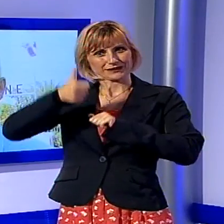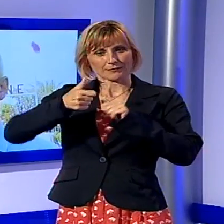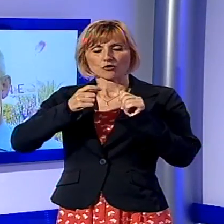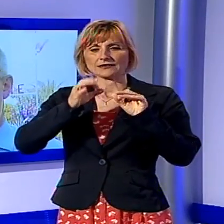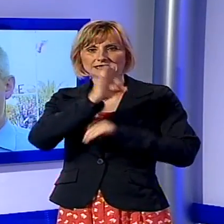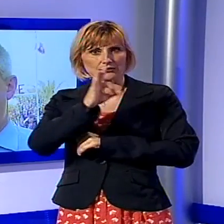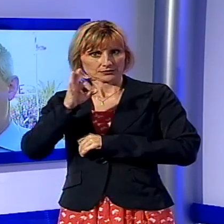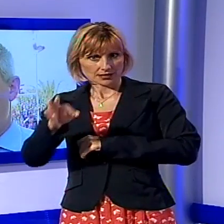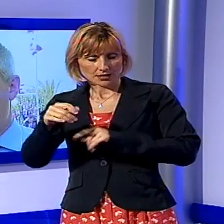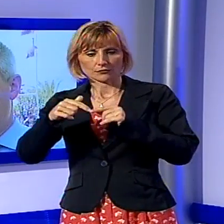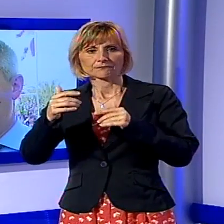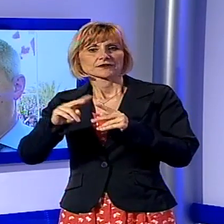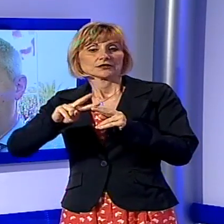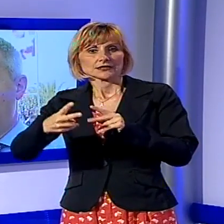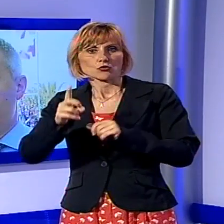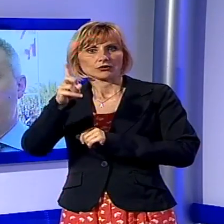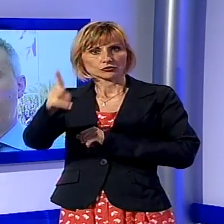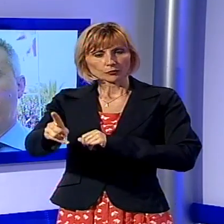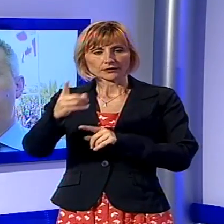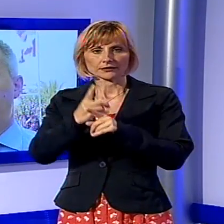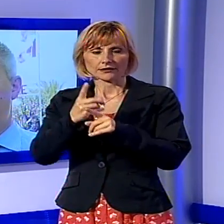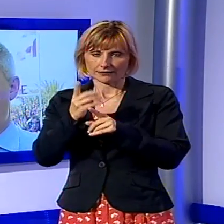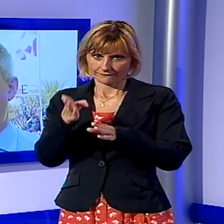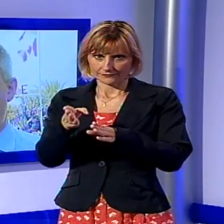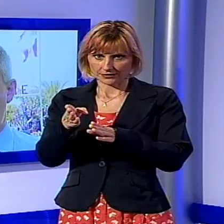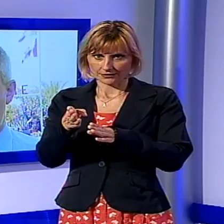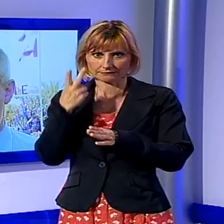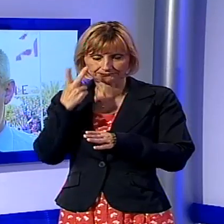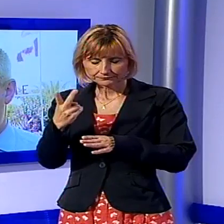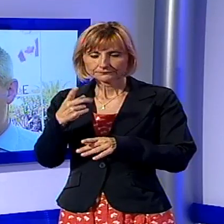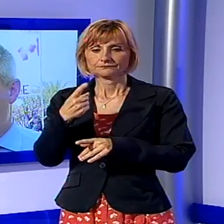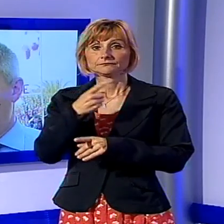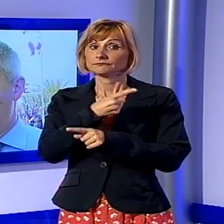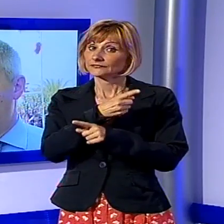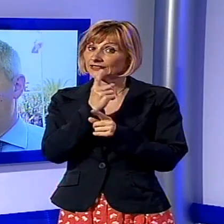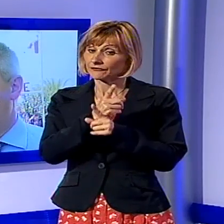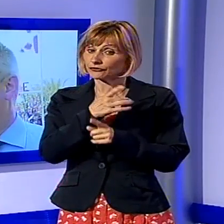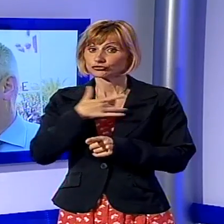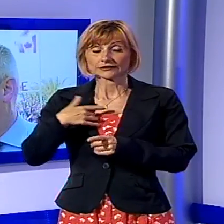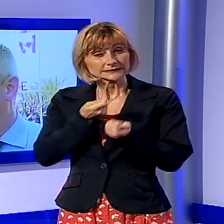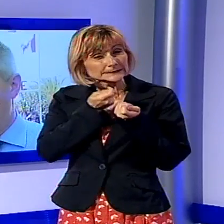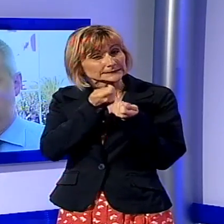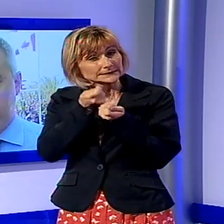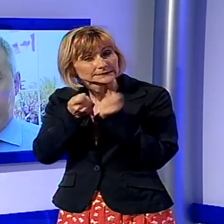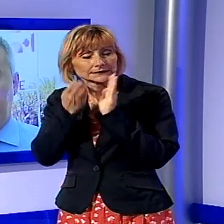partecipazione sia il modo migliore per migliorare la qualità della vita amministrativa e politica di una città.